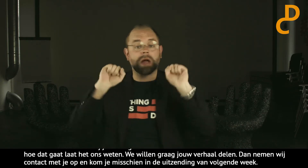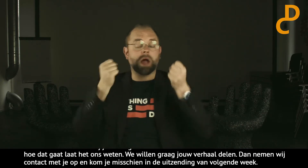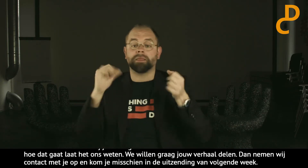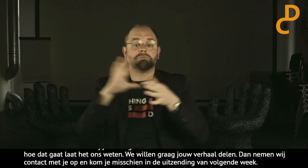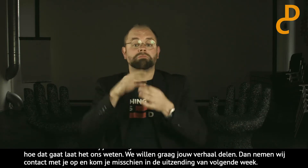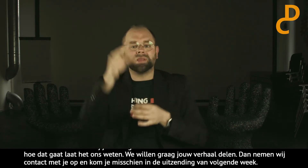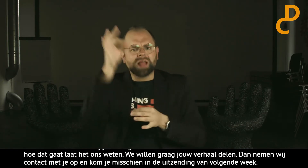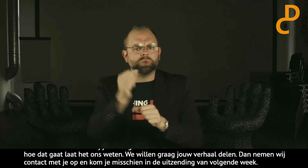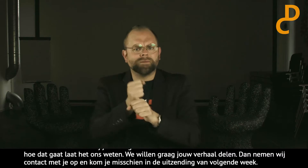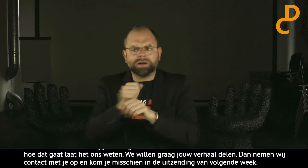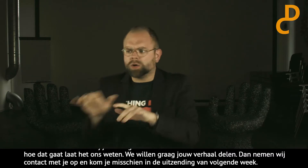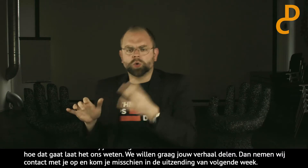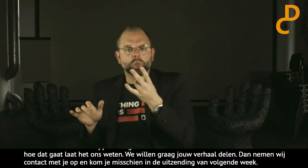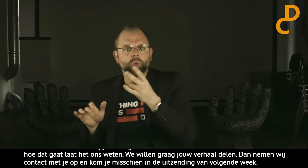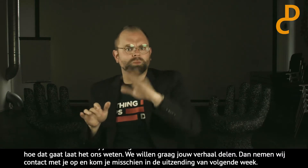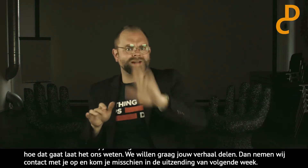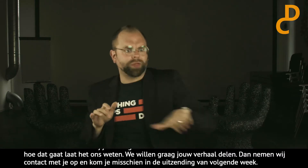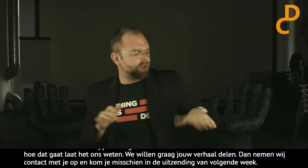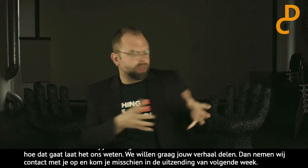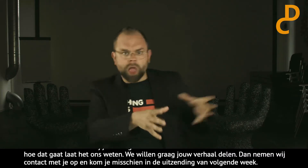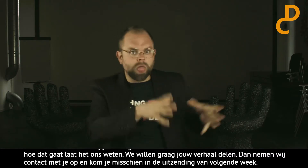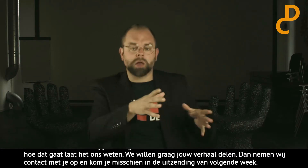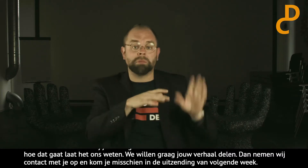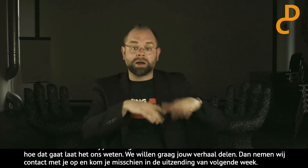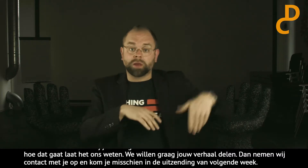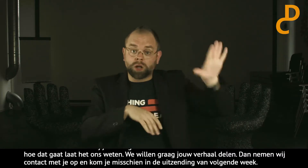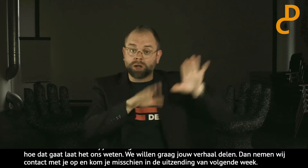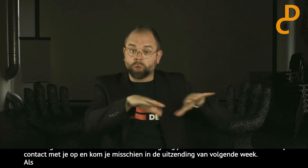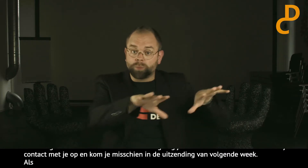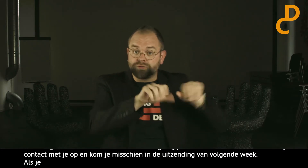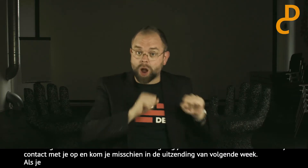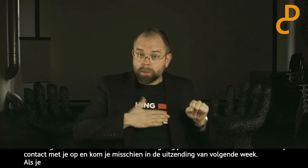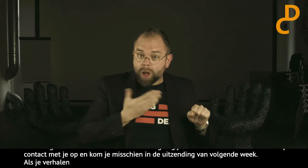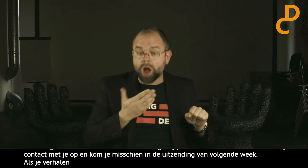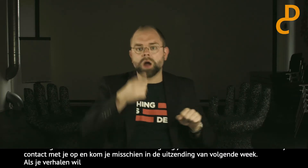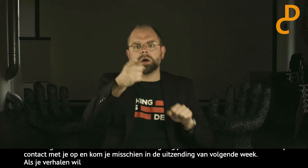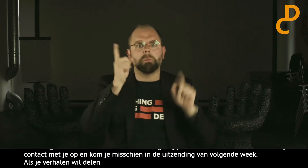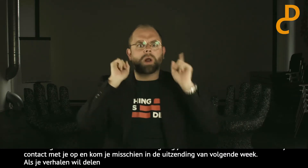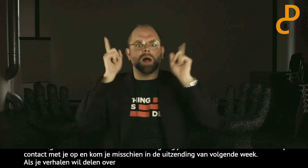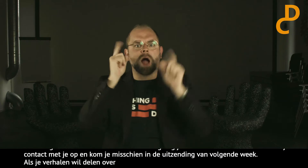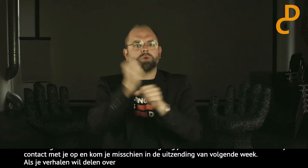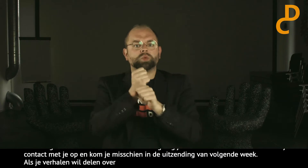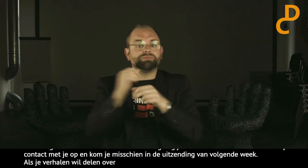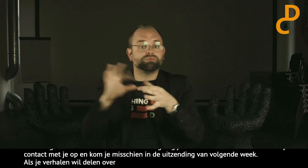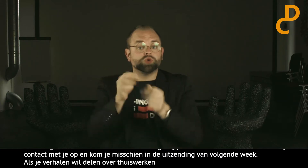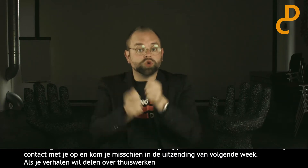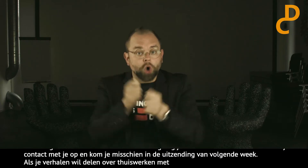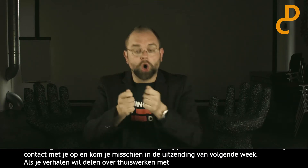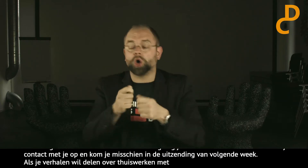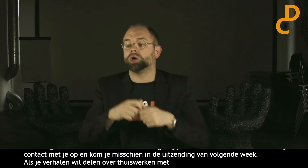Als je misschien je verhalen wilt delen over thuiswerken met kinderen, hoe dat gaat. Of als je kinderen nog naar de opvang mogen. Of